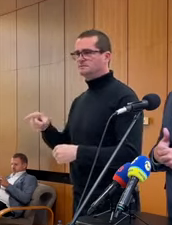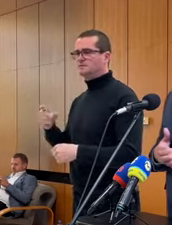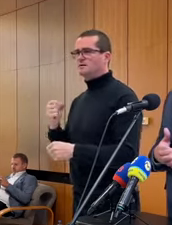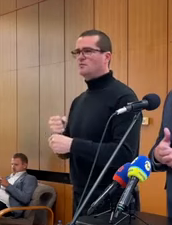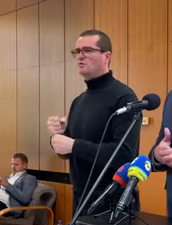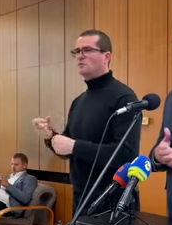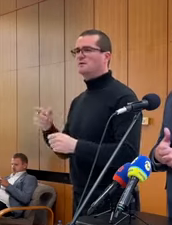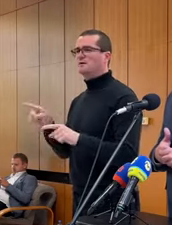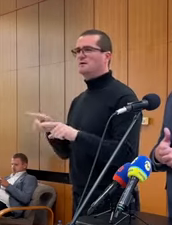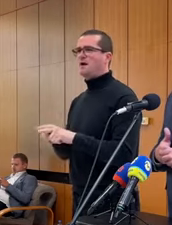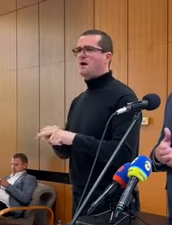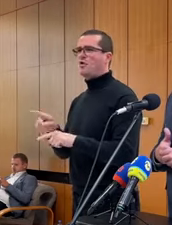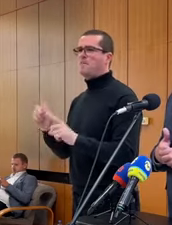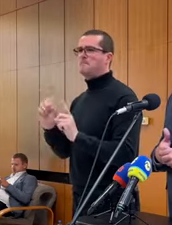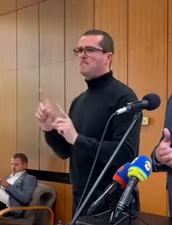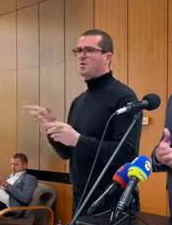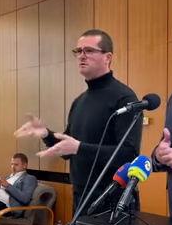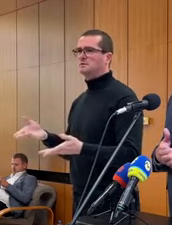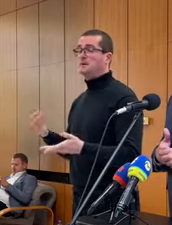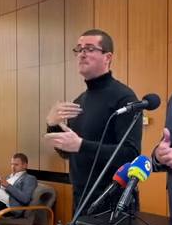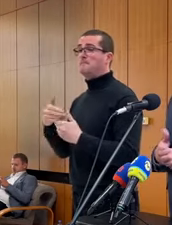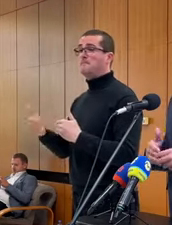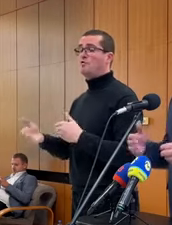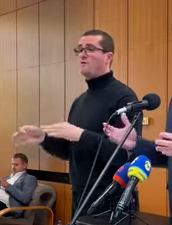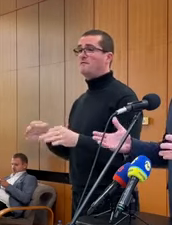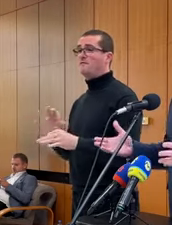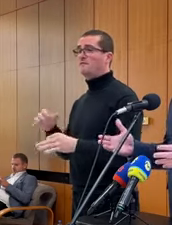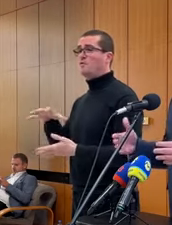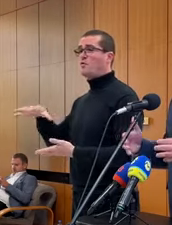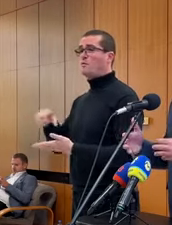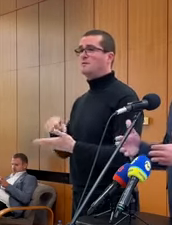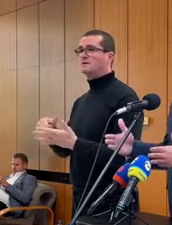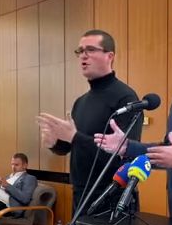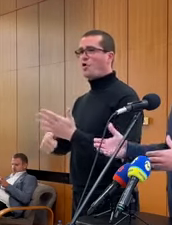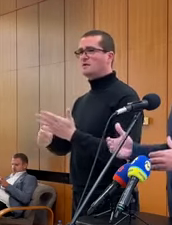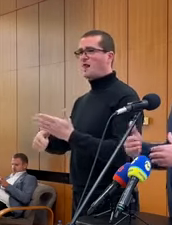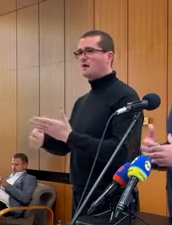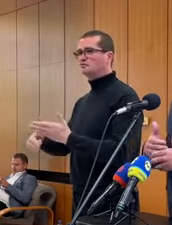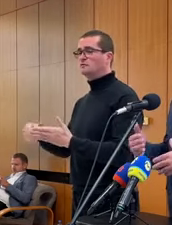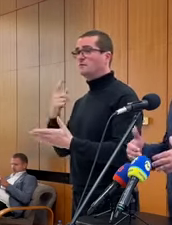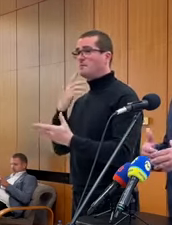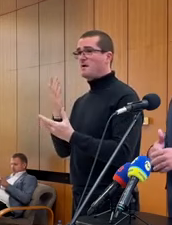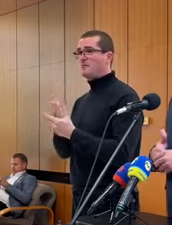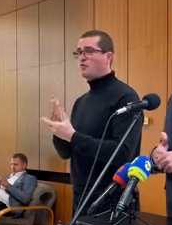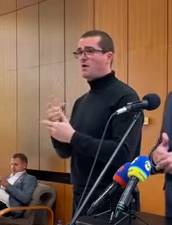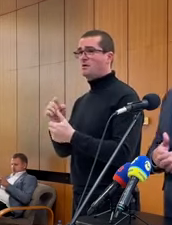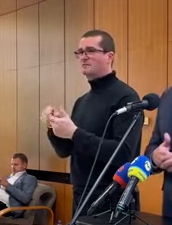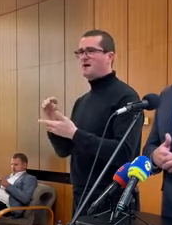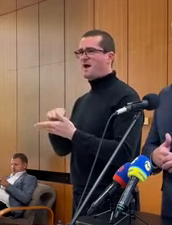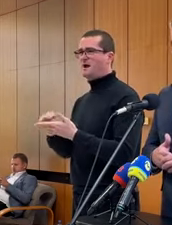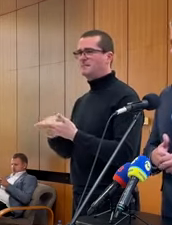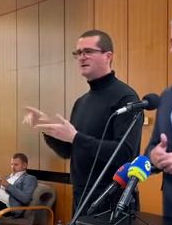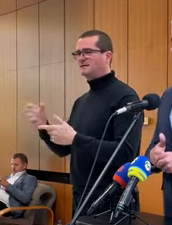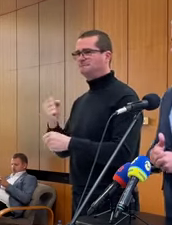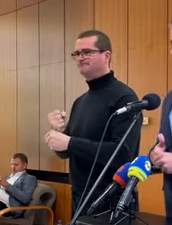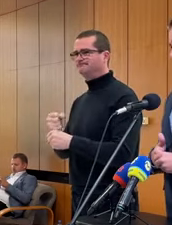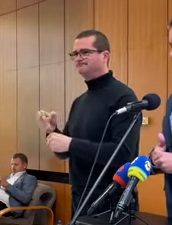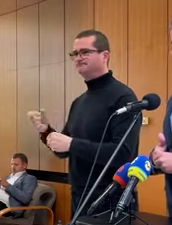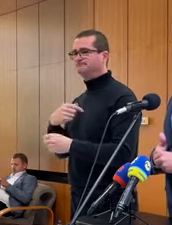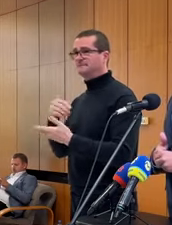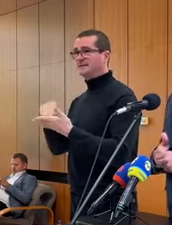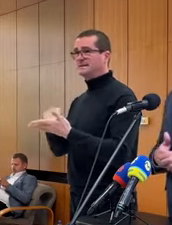tak, ako majú byť a po vybavení, po odobratie od tlačkov, prípade, že nemajú doklady a všetkých tých administratívnych úkonov